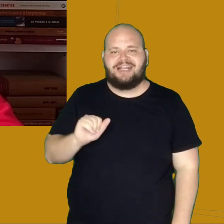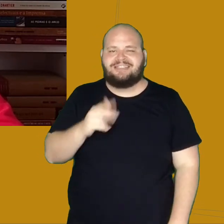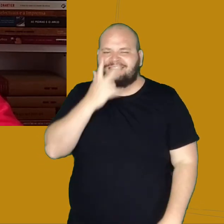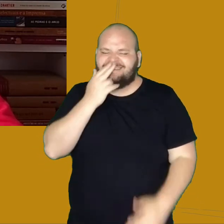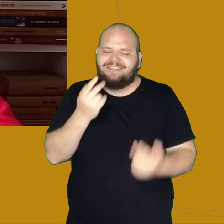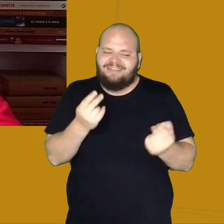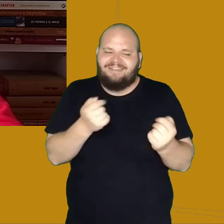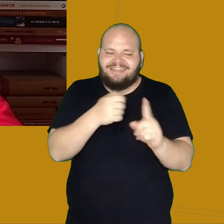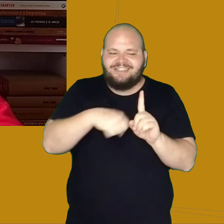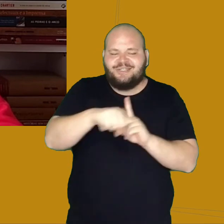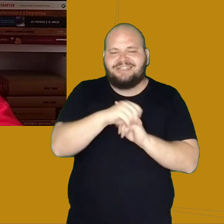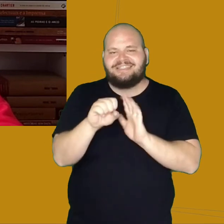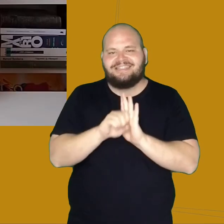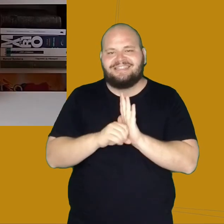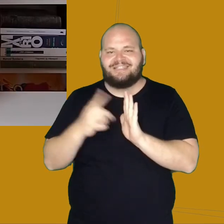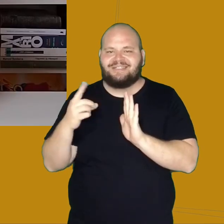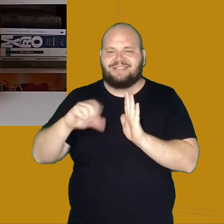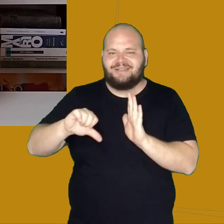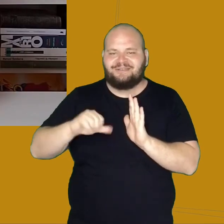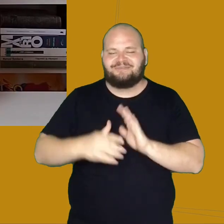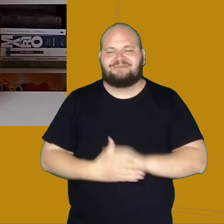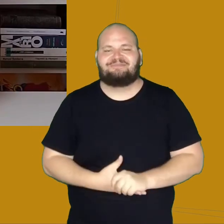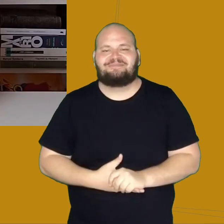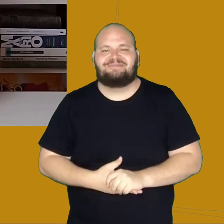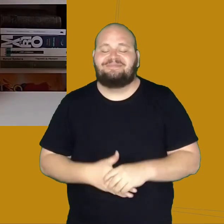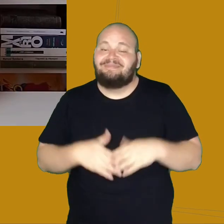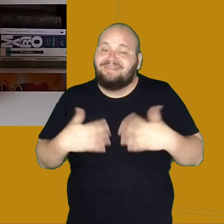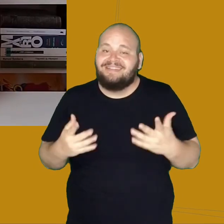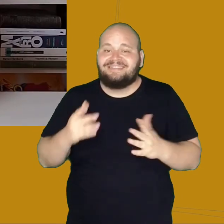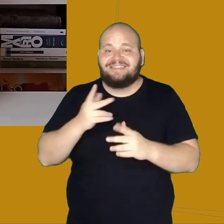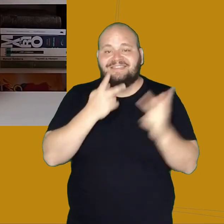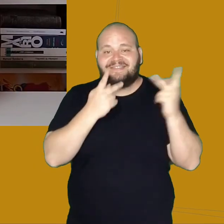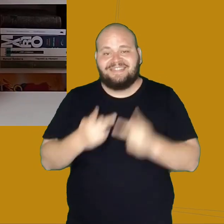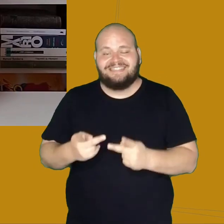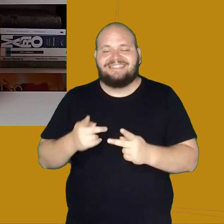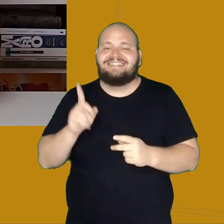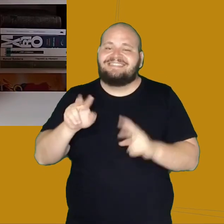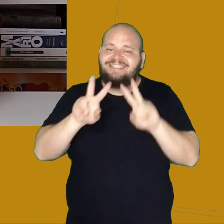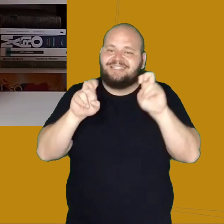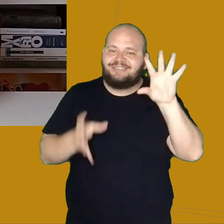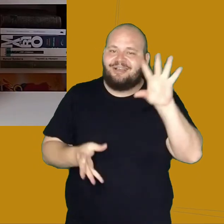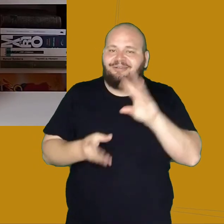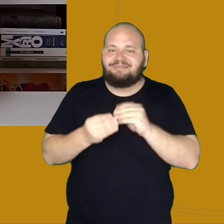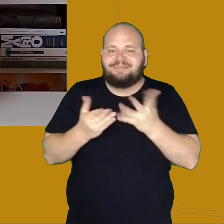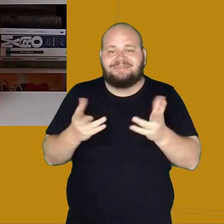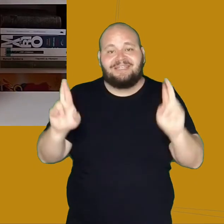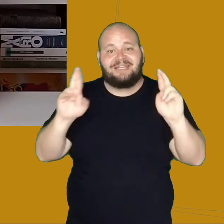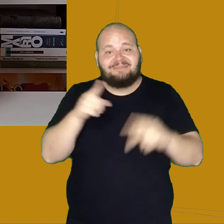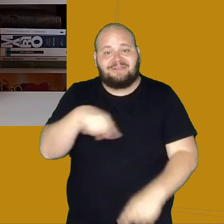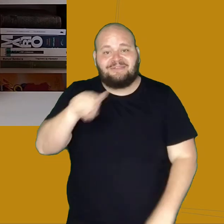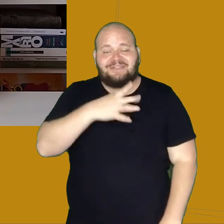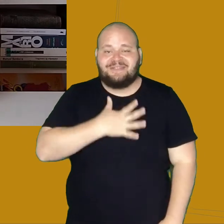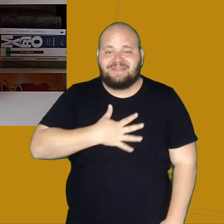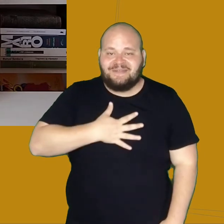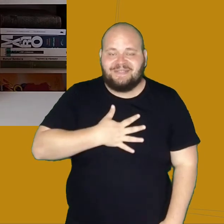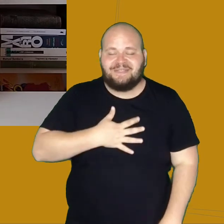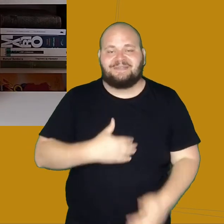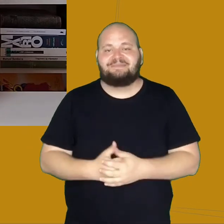seriedade do século XIX. Bom, pessoal, sobre uma visita de Alcibiades é isso, eu espero que vocês tenham gostado. E se vocês tiverem qualquer